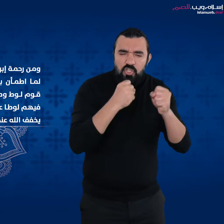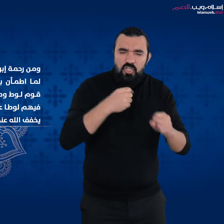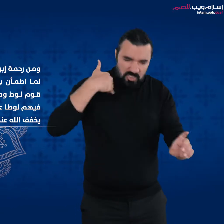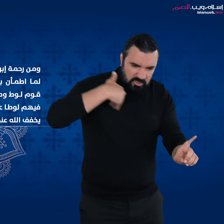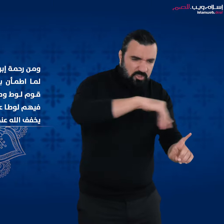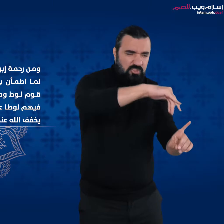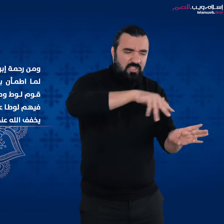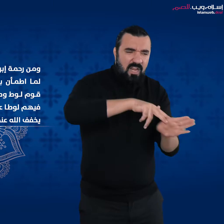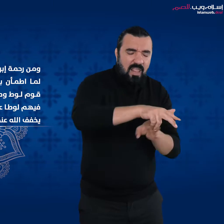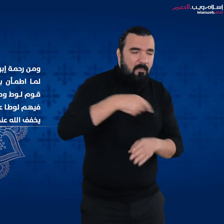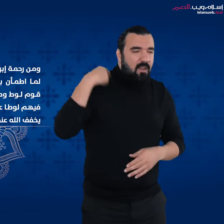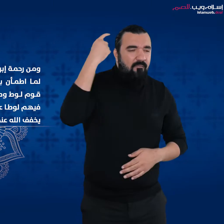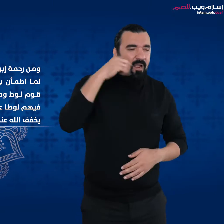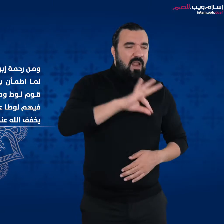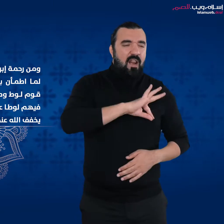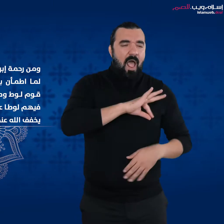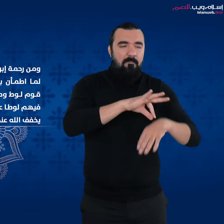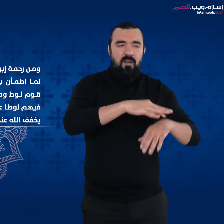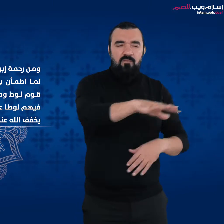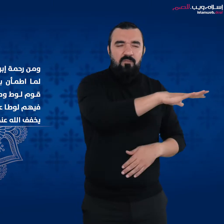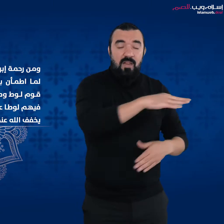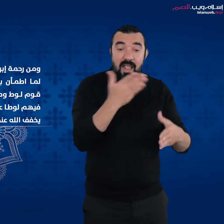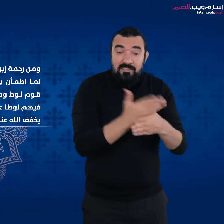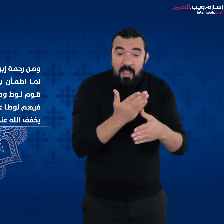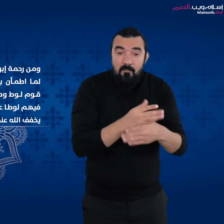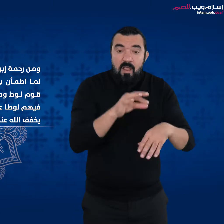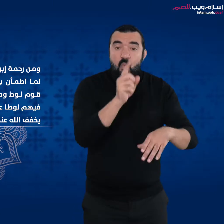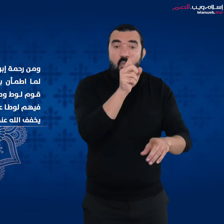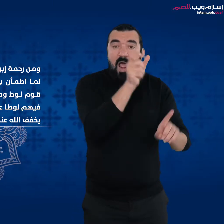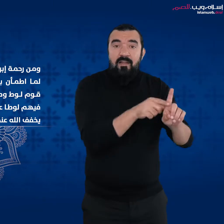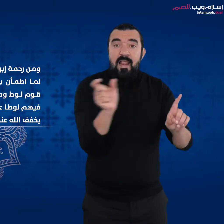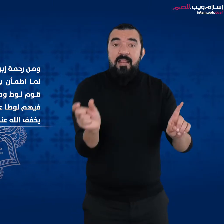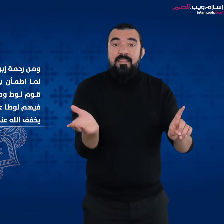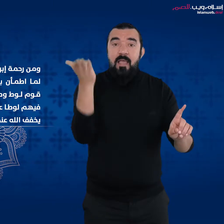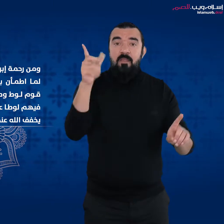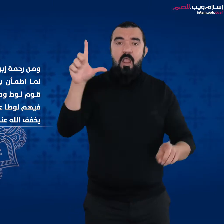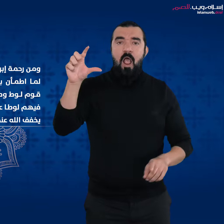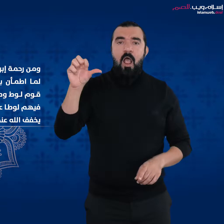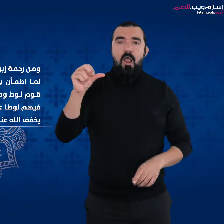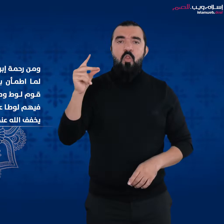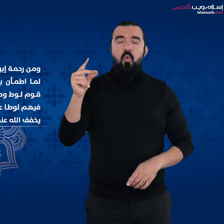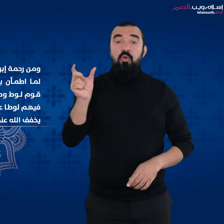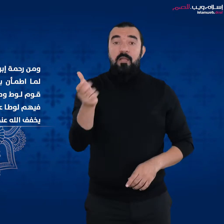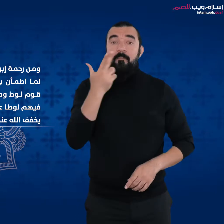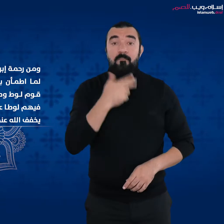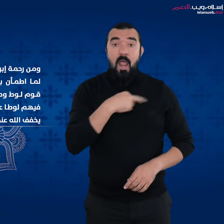وأن فيهم لوط عليه السلام وهو ابن أخيه